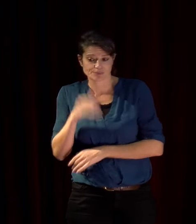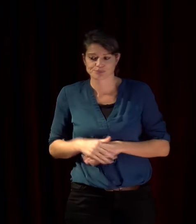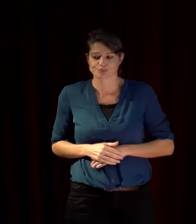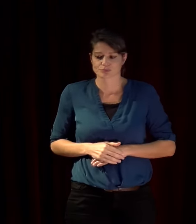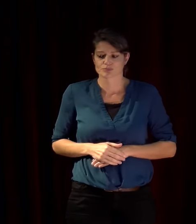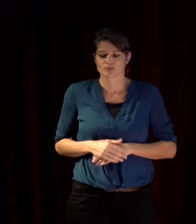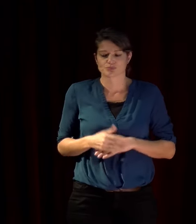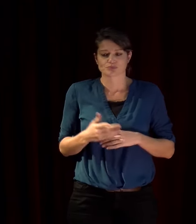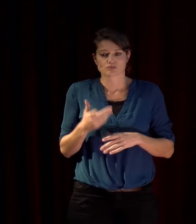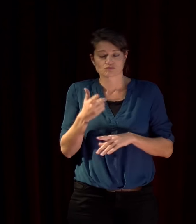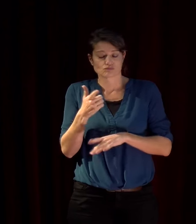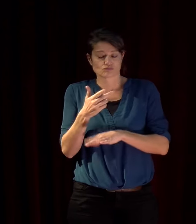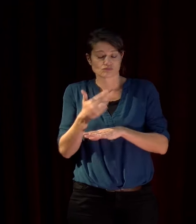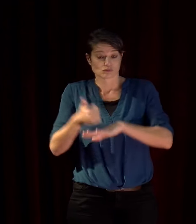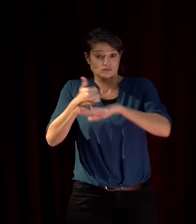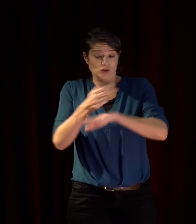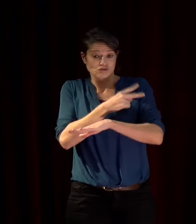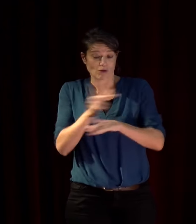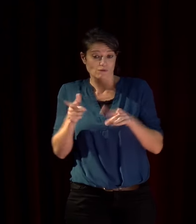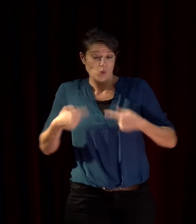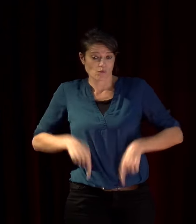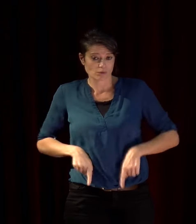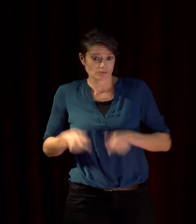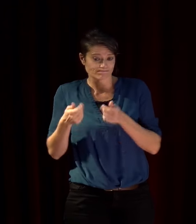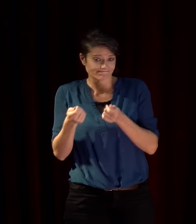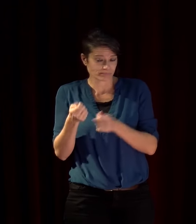gouvernement lui aussi